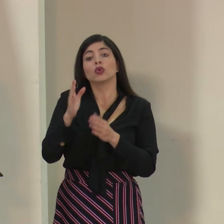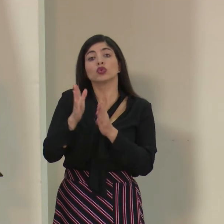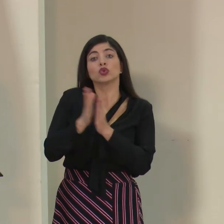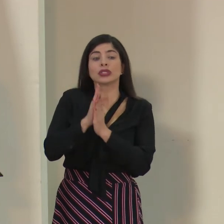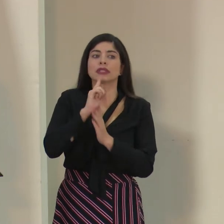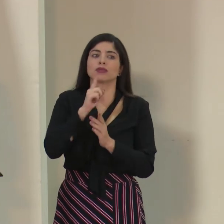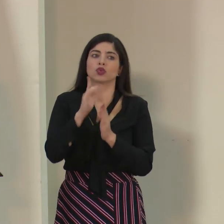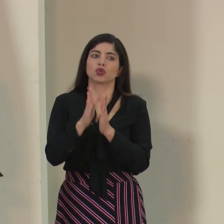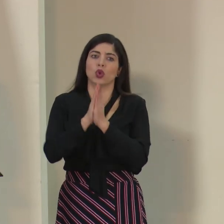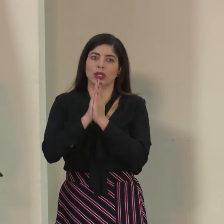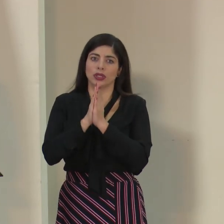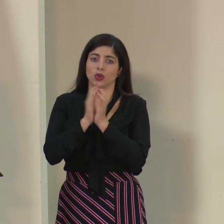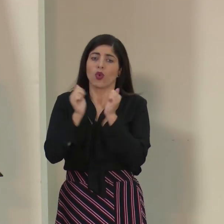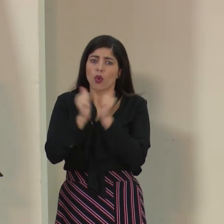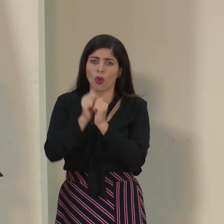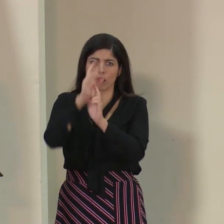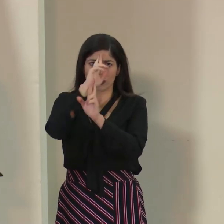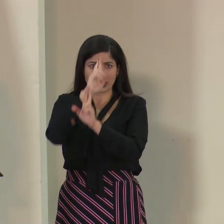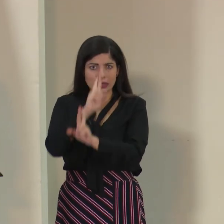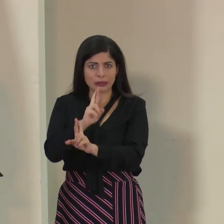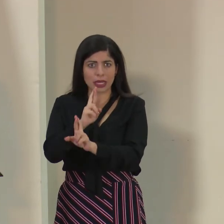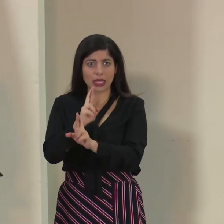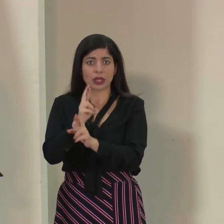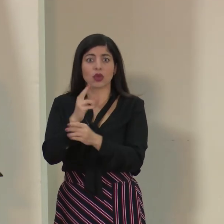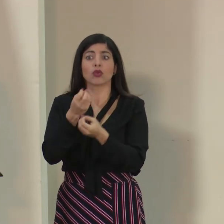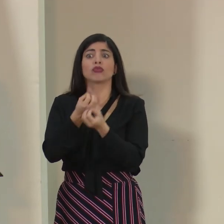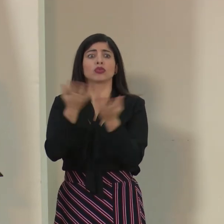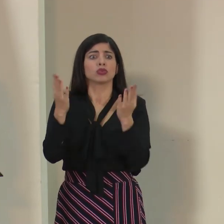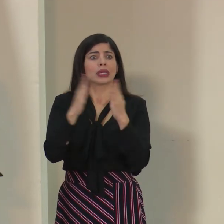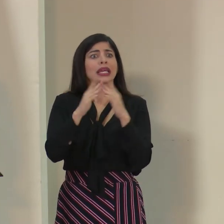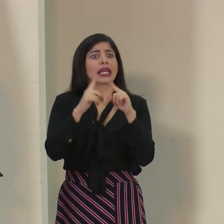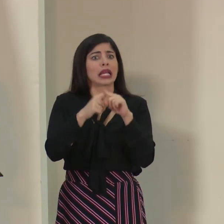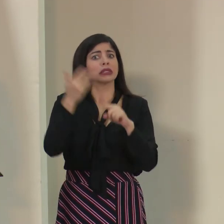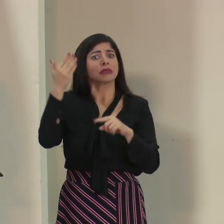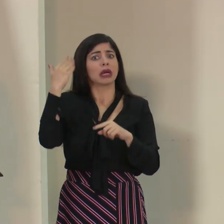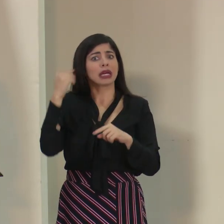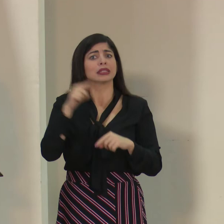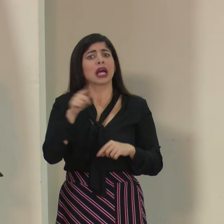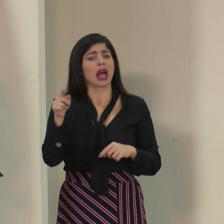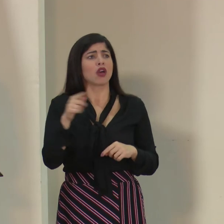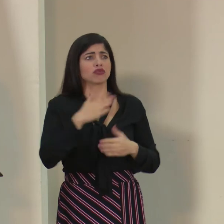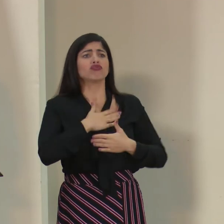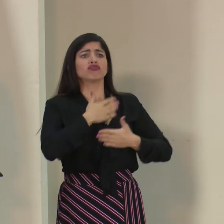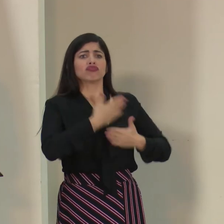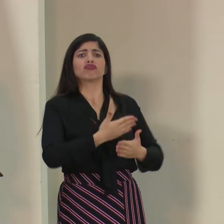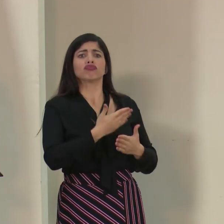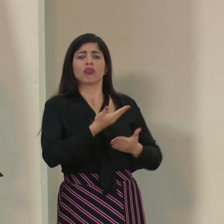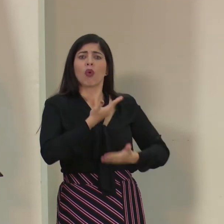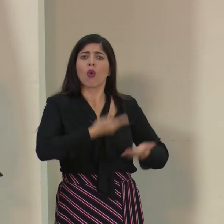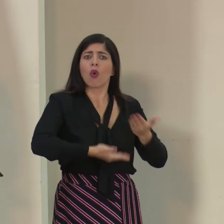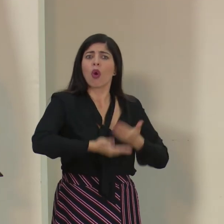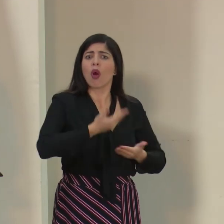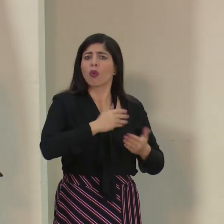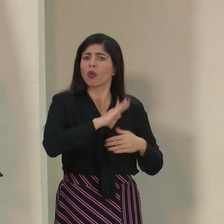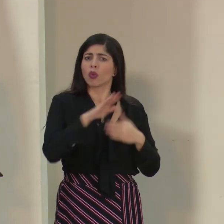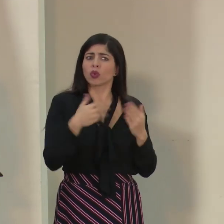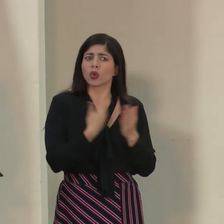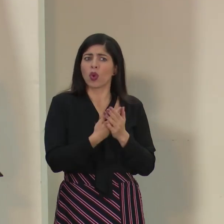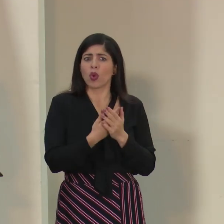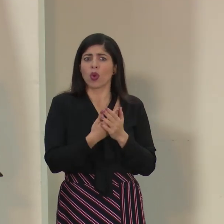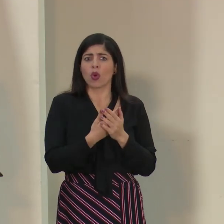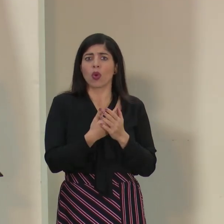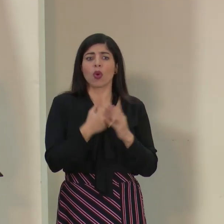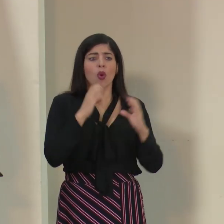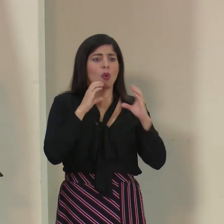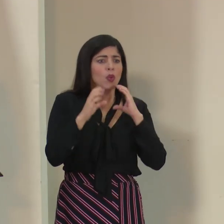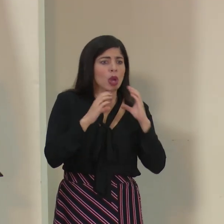en realidad es una solicitud muy respetuosa. Ambas iglesias han manifestado en su pasado que ellos están completamente dispuestos a colaborar en todo, cuanto sea